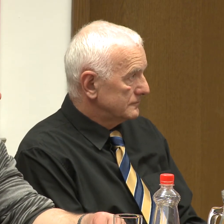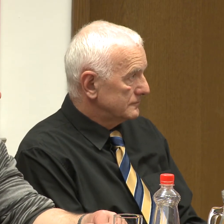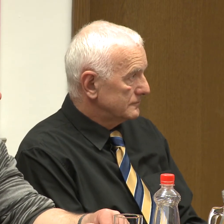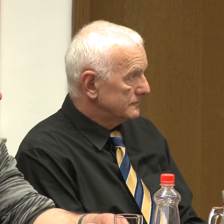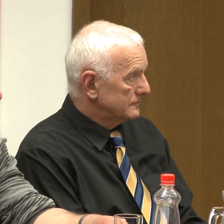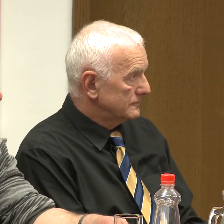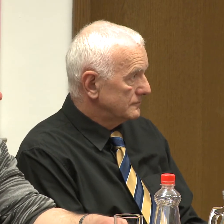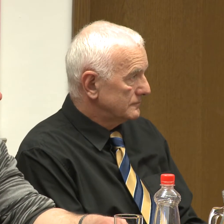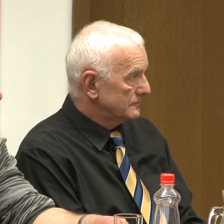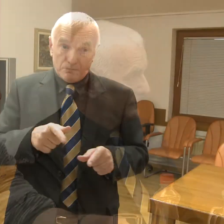je v...